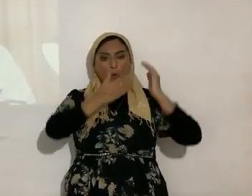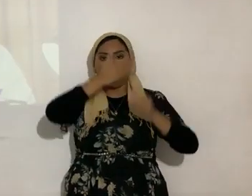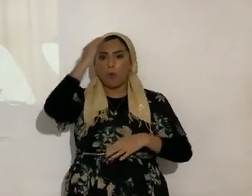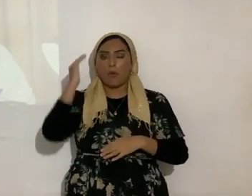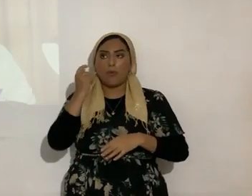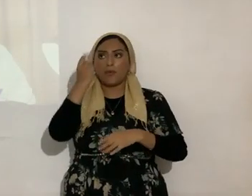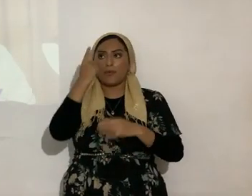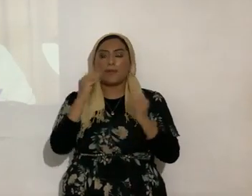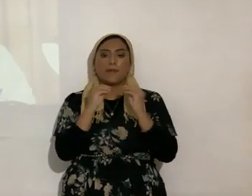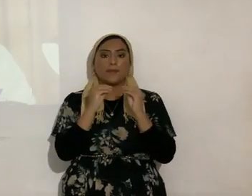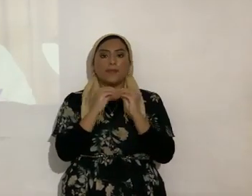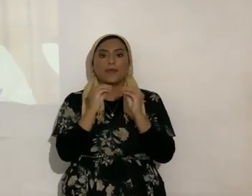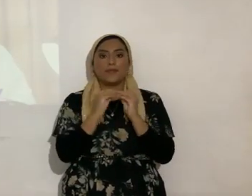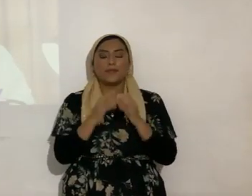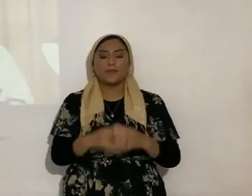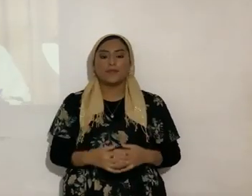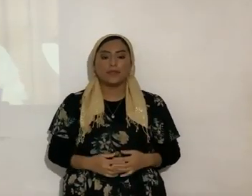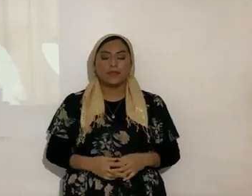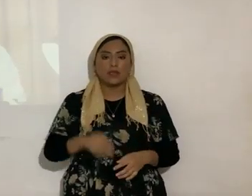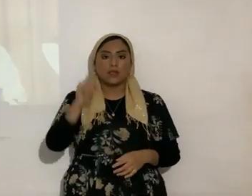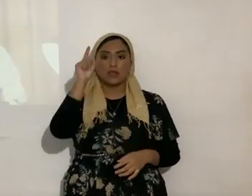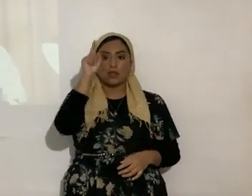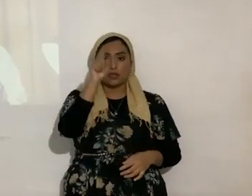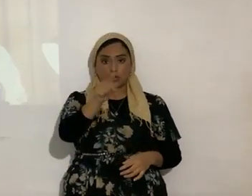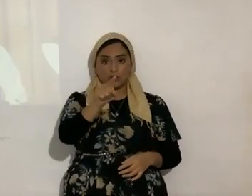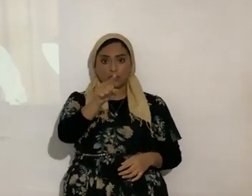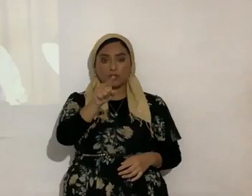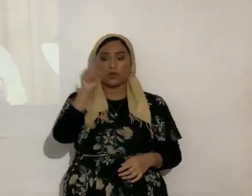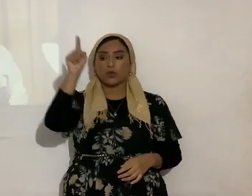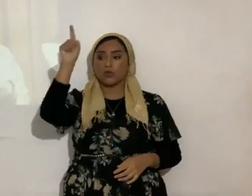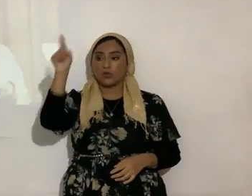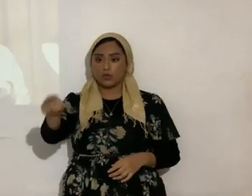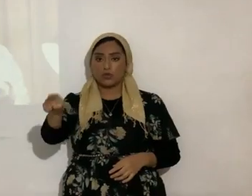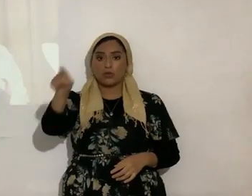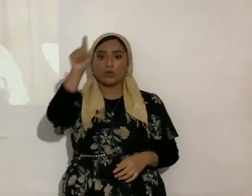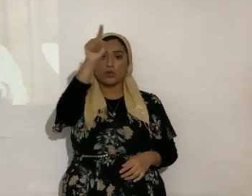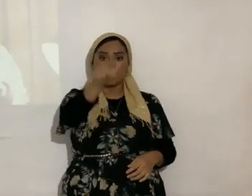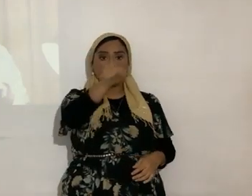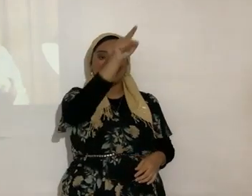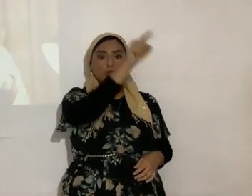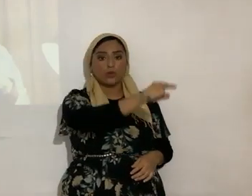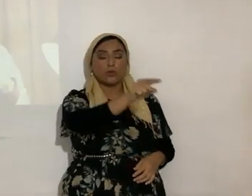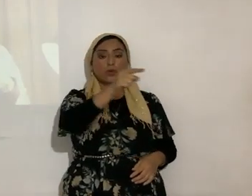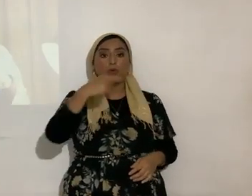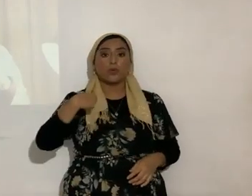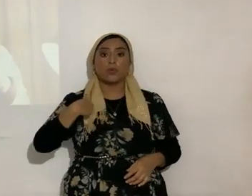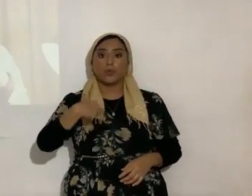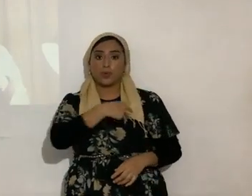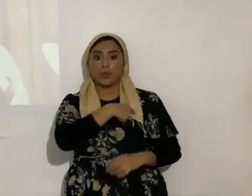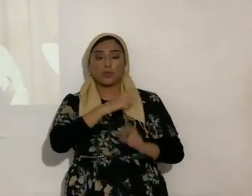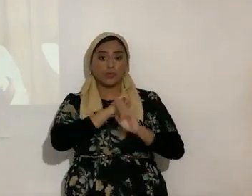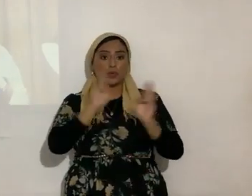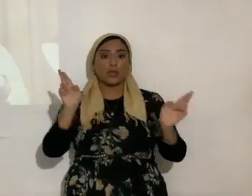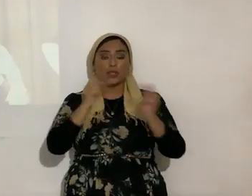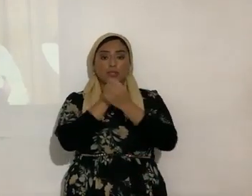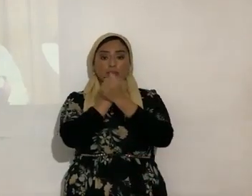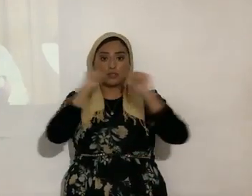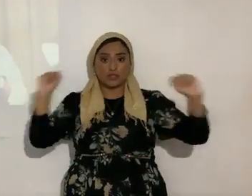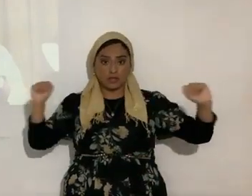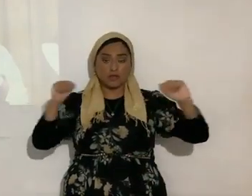¿Sí? Entonces, tú, tú, tú, ustedes, nosotros, ya como salvos, estamos viviendo en